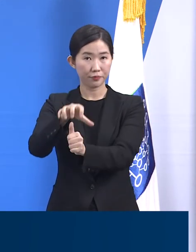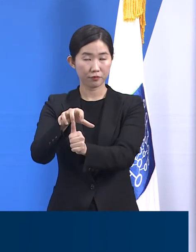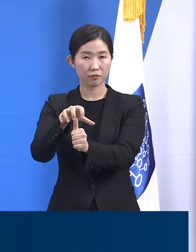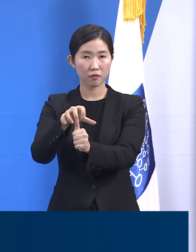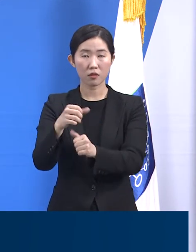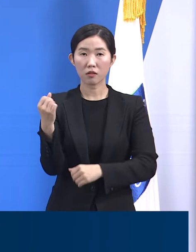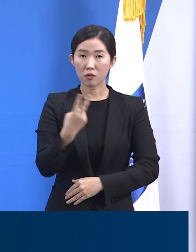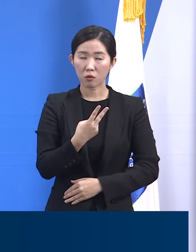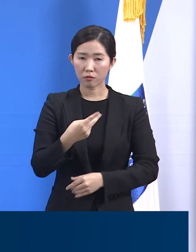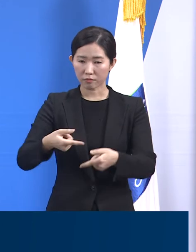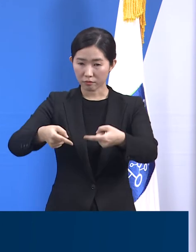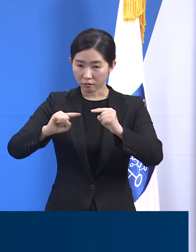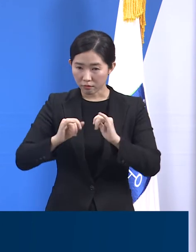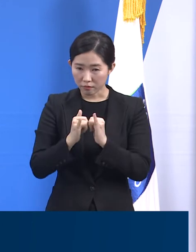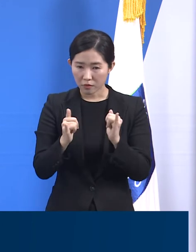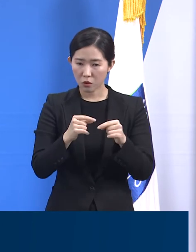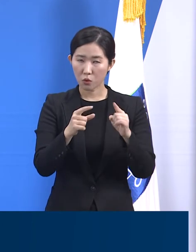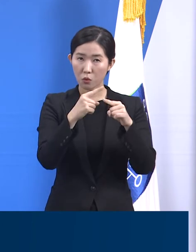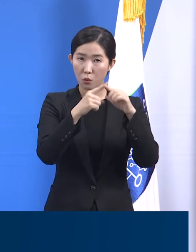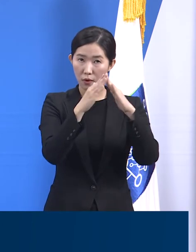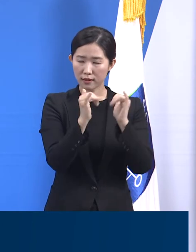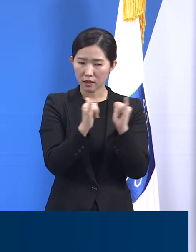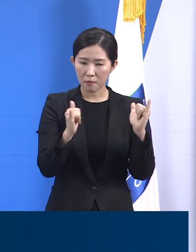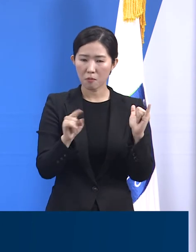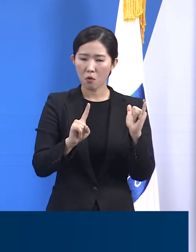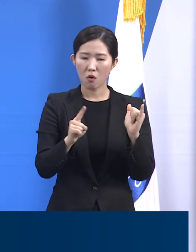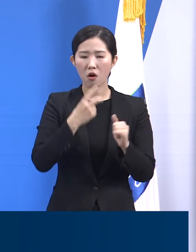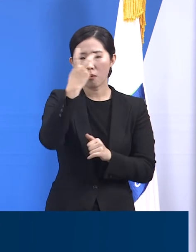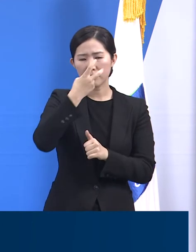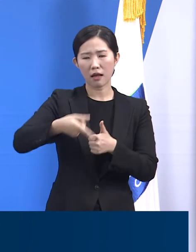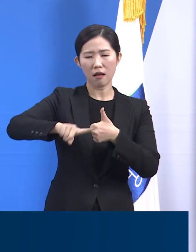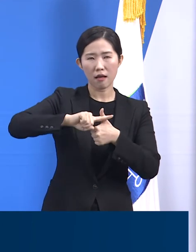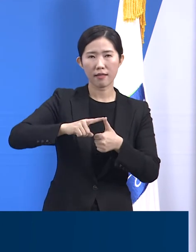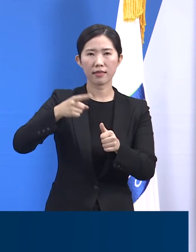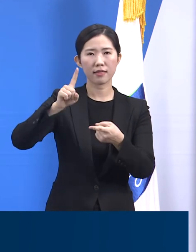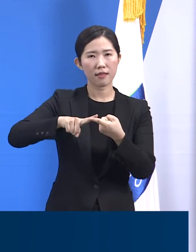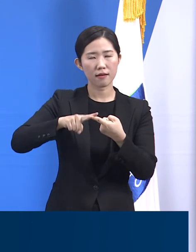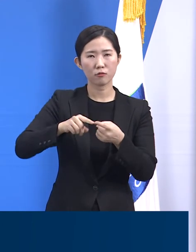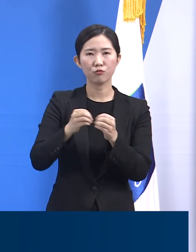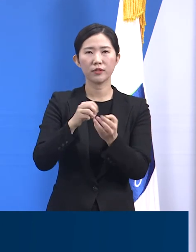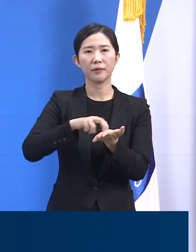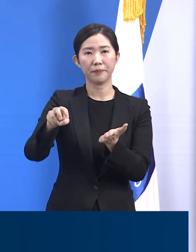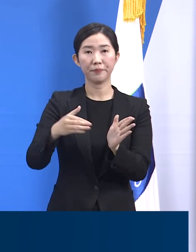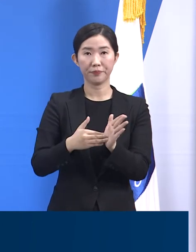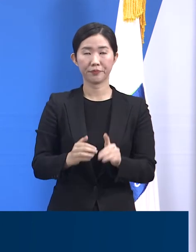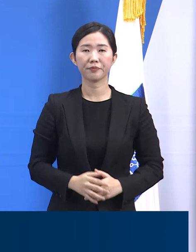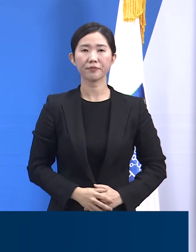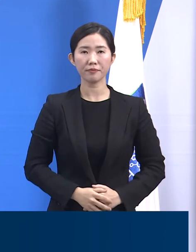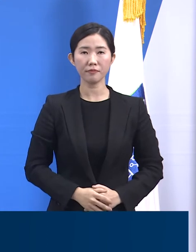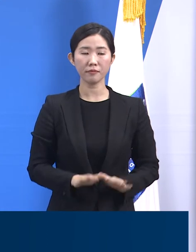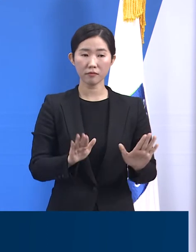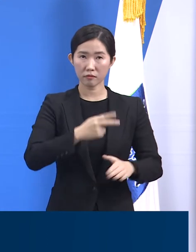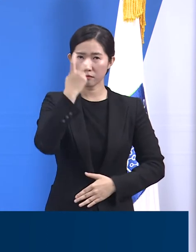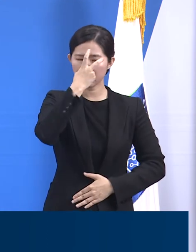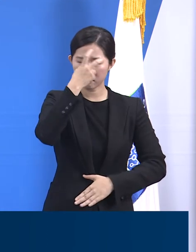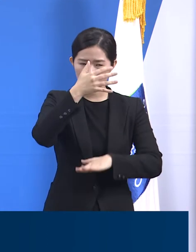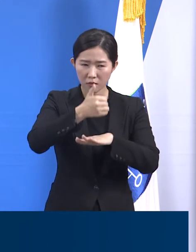받도록 재난안전문자가 발송되었습니다. 역학조사 결과 해당 시설이